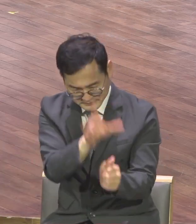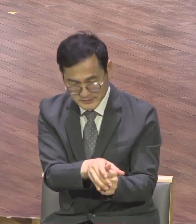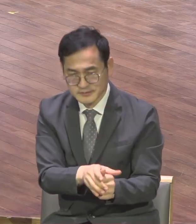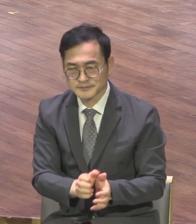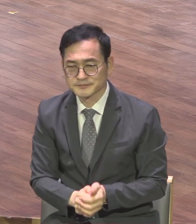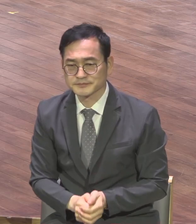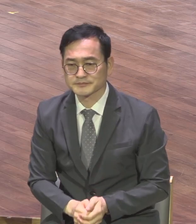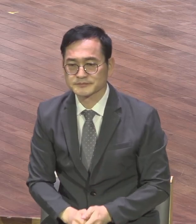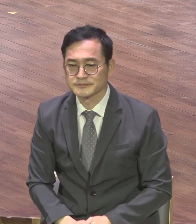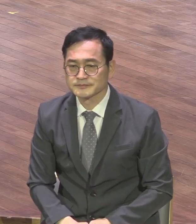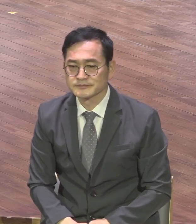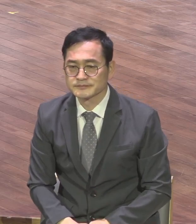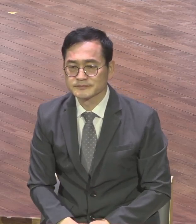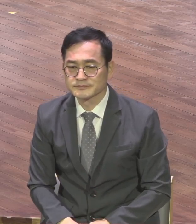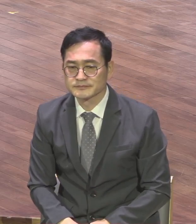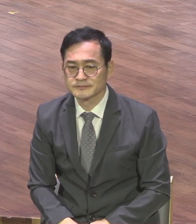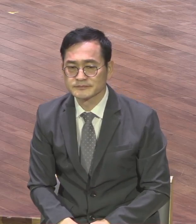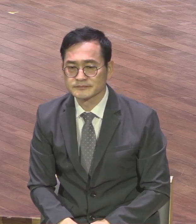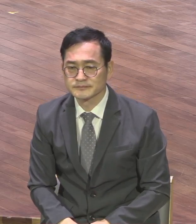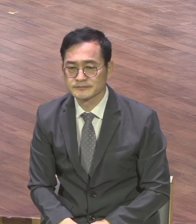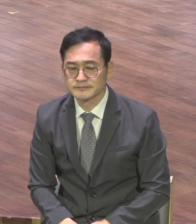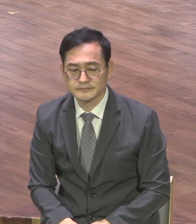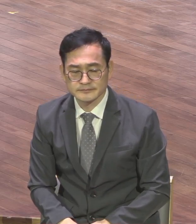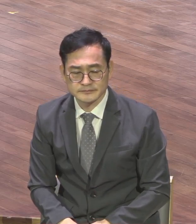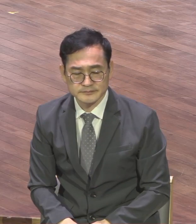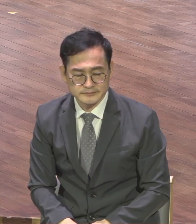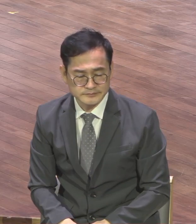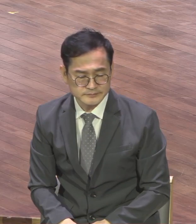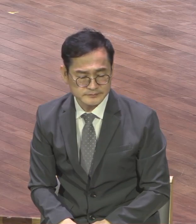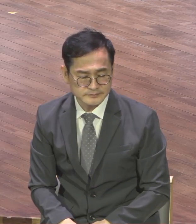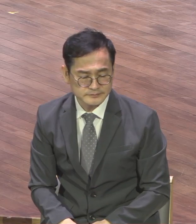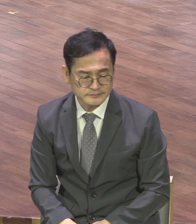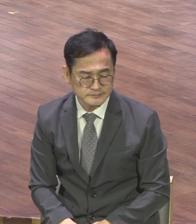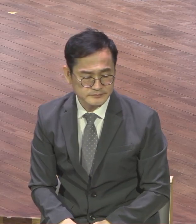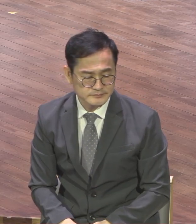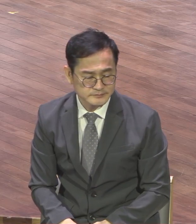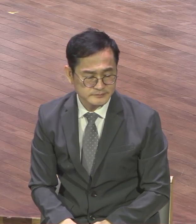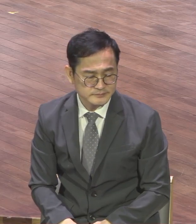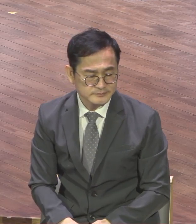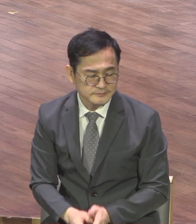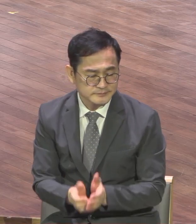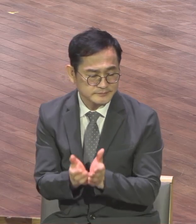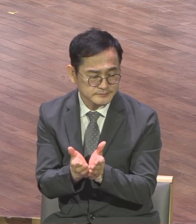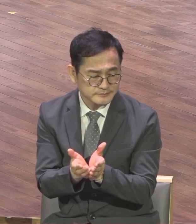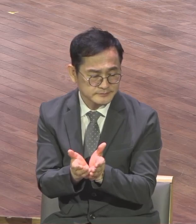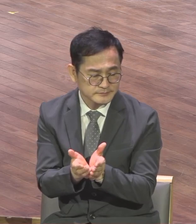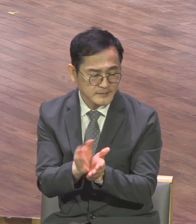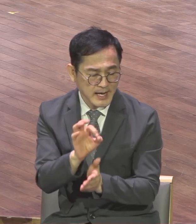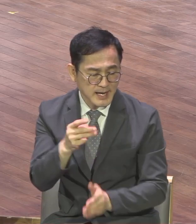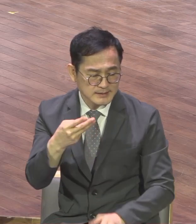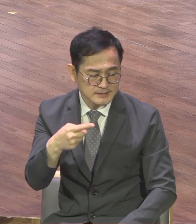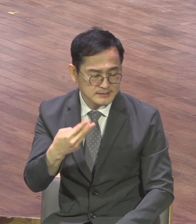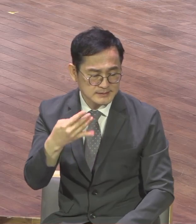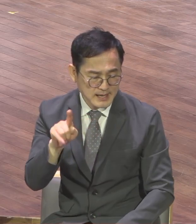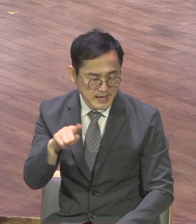해변 각체로 가려하는 아드람 무때노 배에 우리가 올라 항해할세